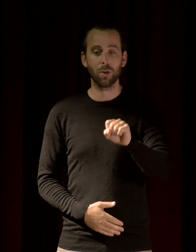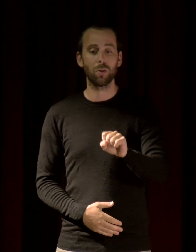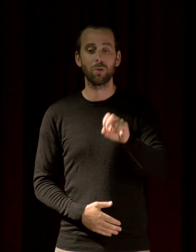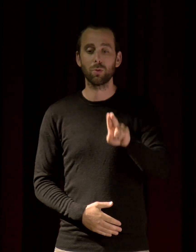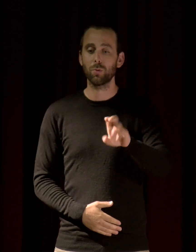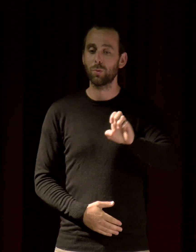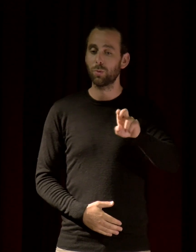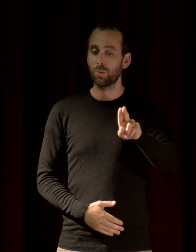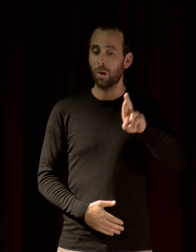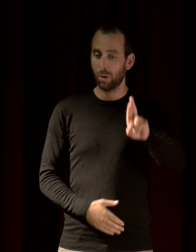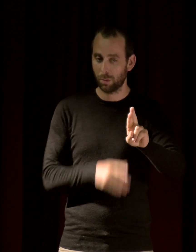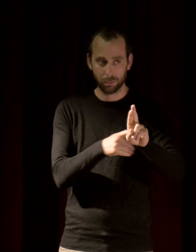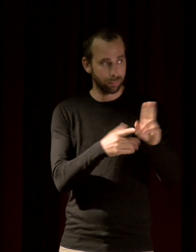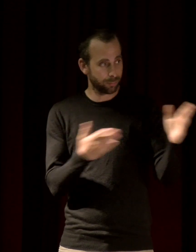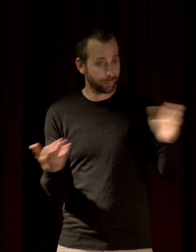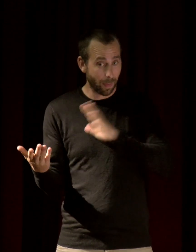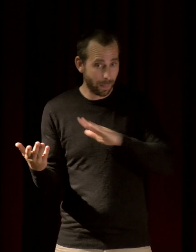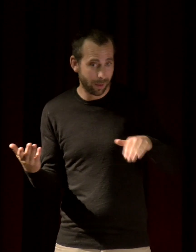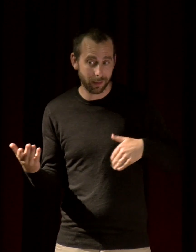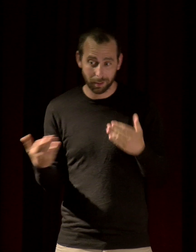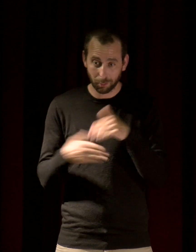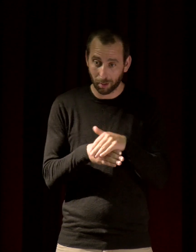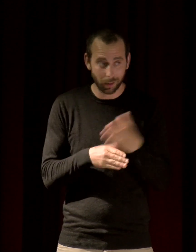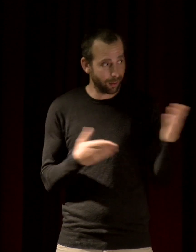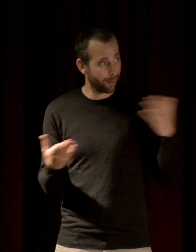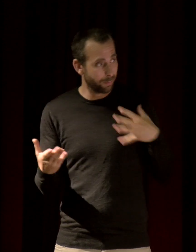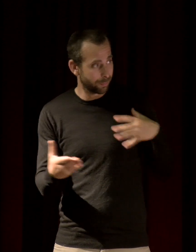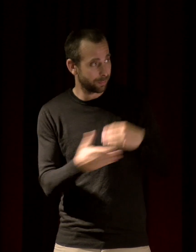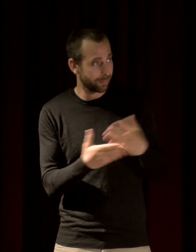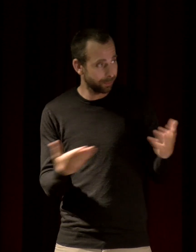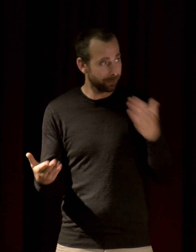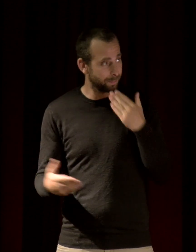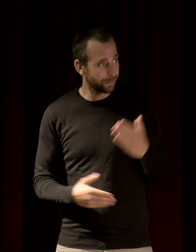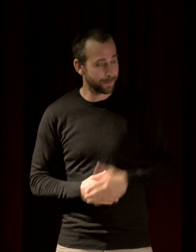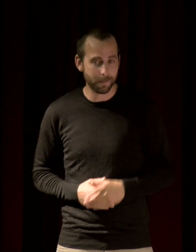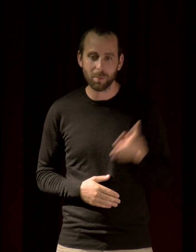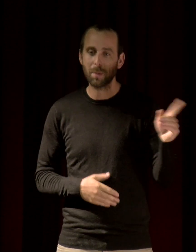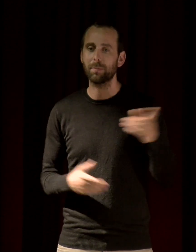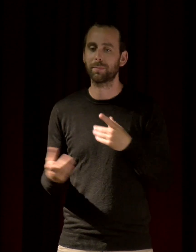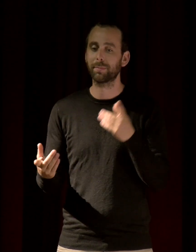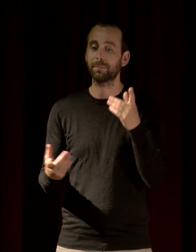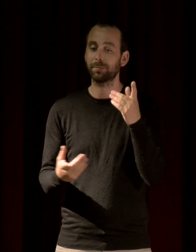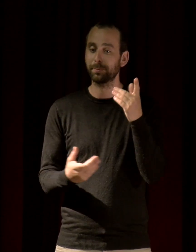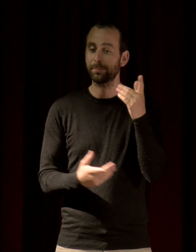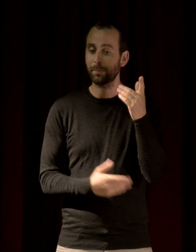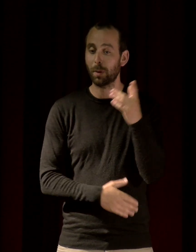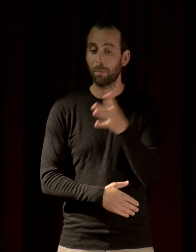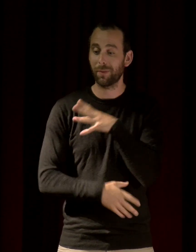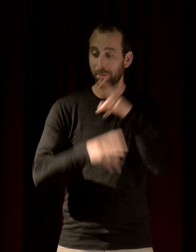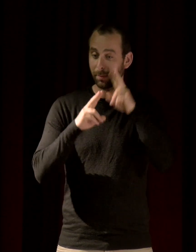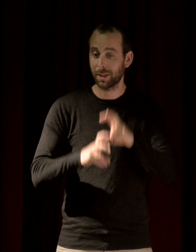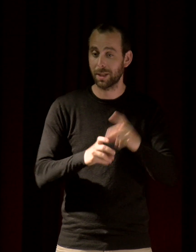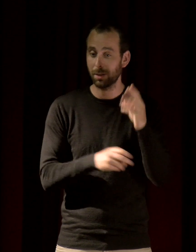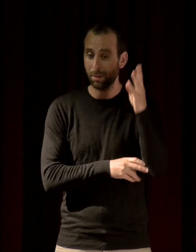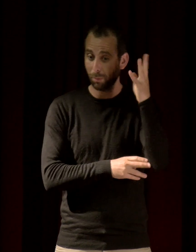cette saison de l'Agora des Savoirs. Vous êtes maître de conférence au Muséum national d'histoire naturelle où vous dirigez le